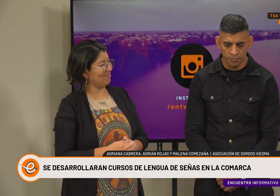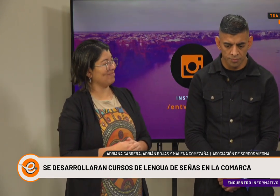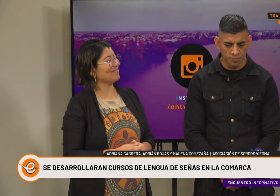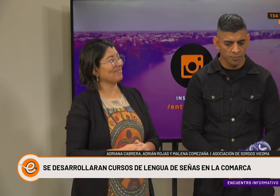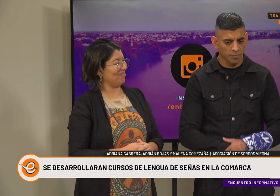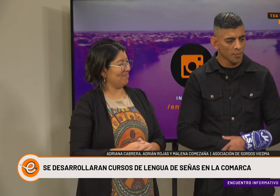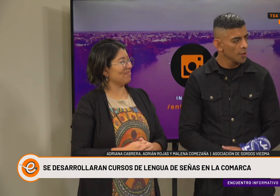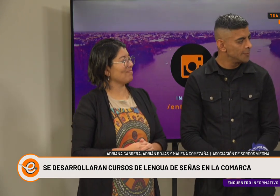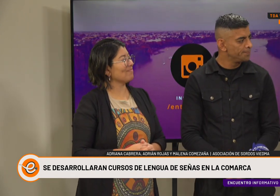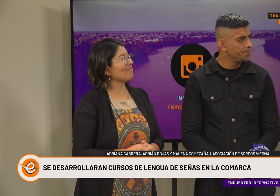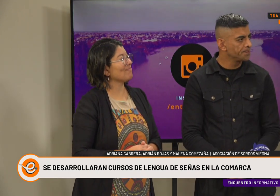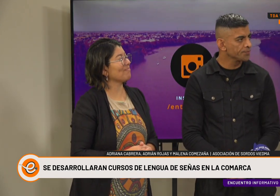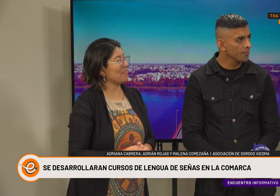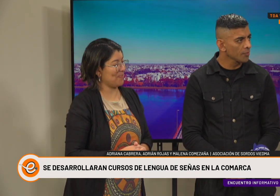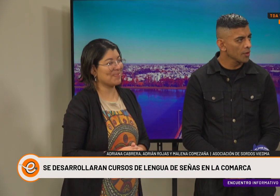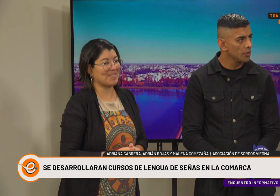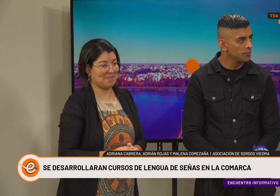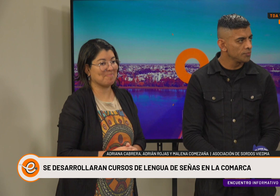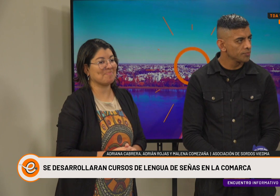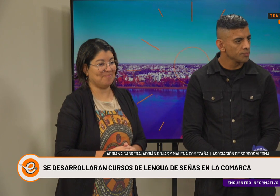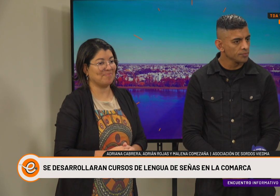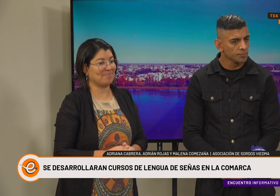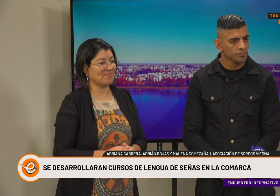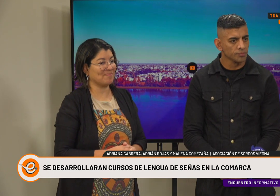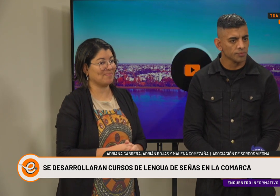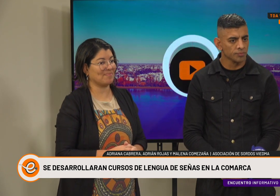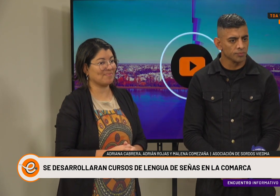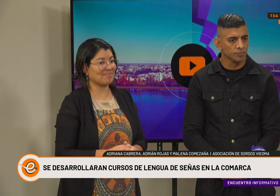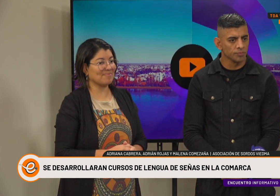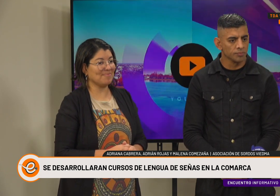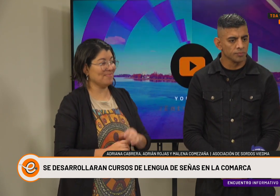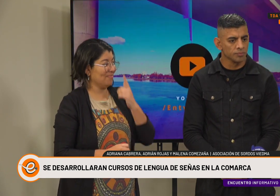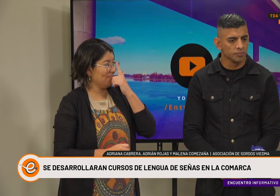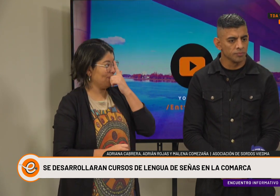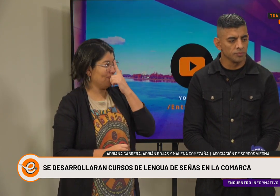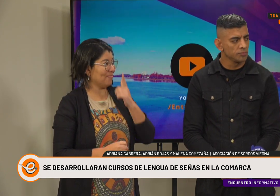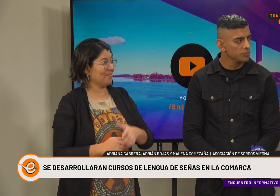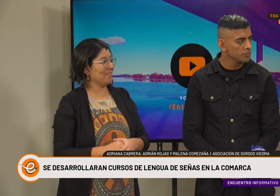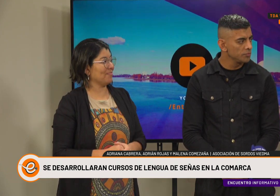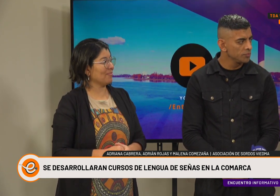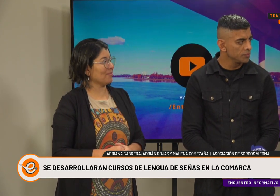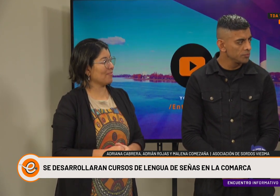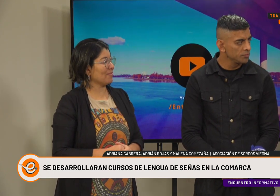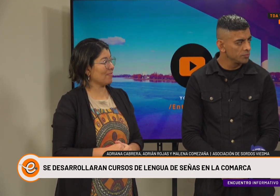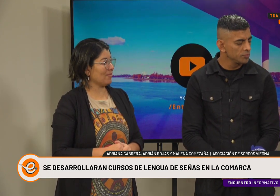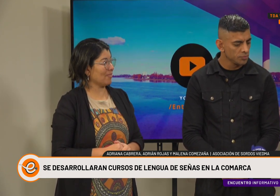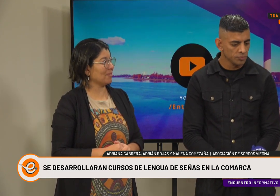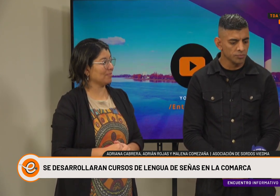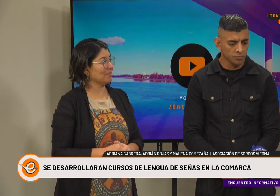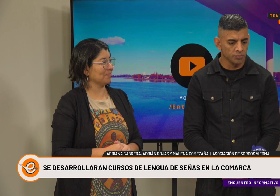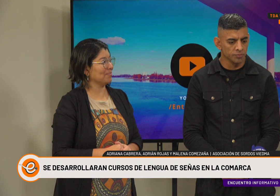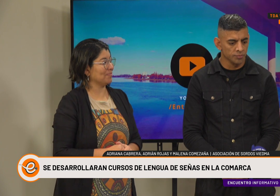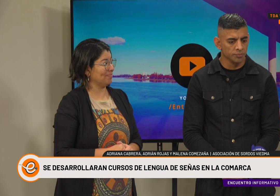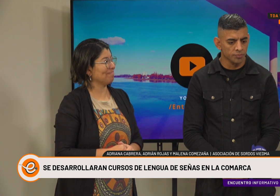oyentes. Y que ellos tengan todo este acceso a la cultura, al deporte, la comunicación.